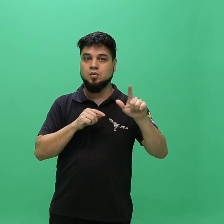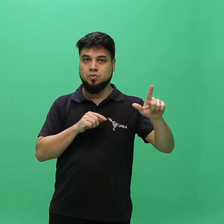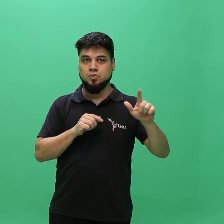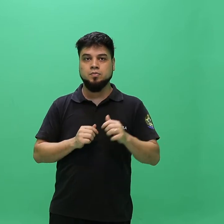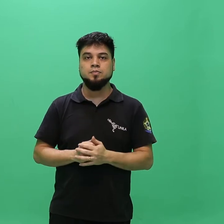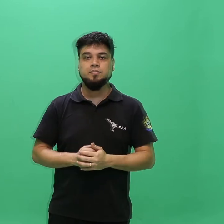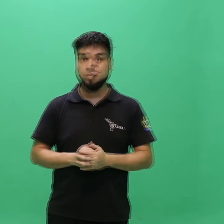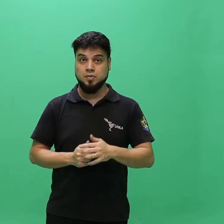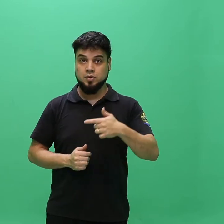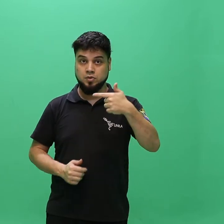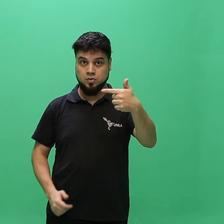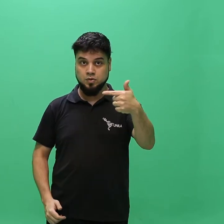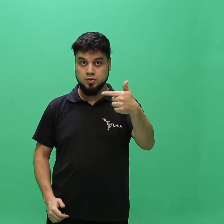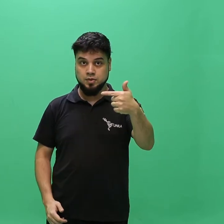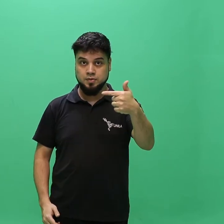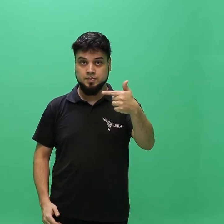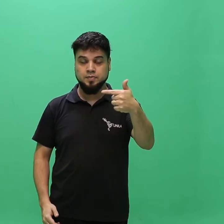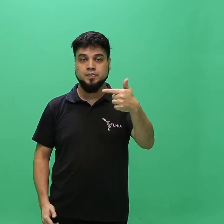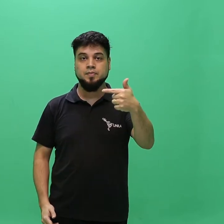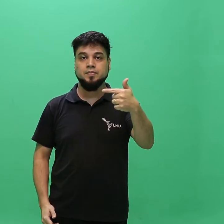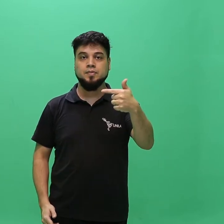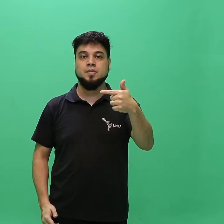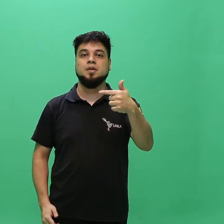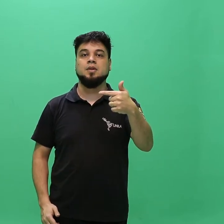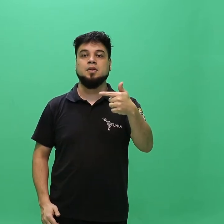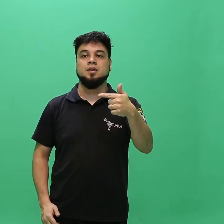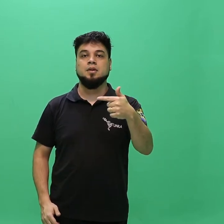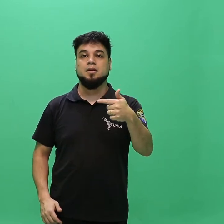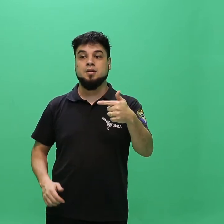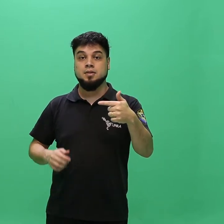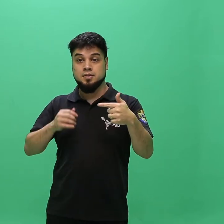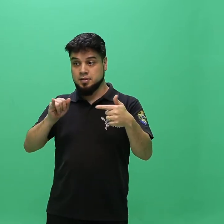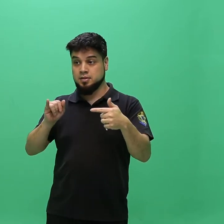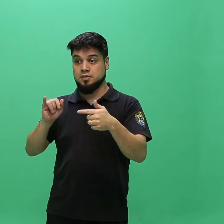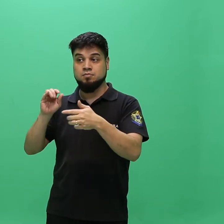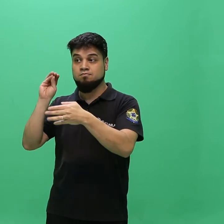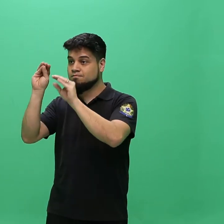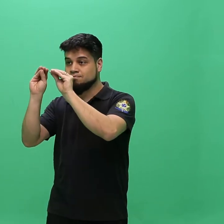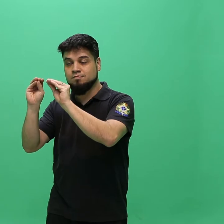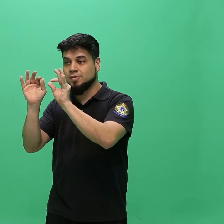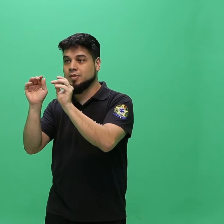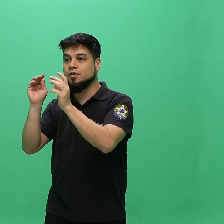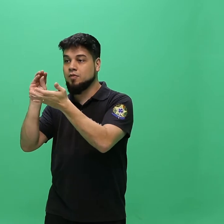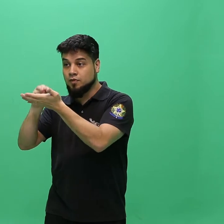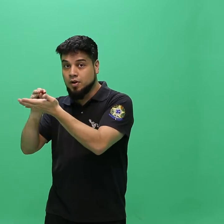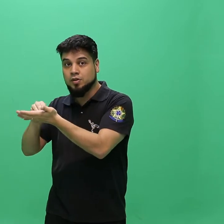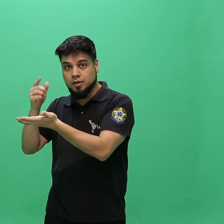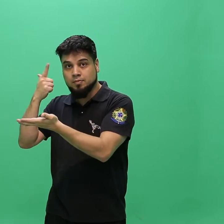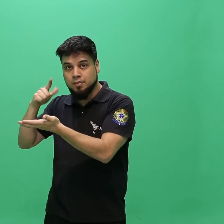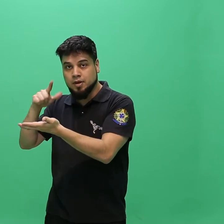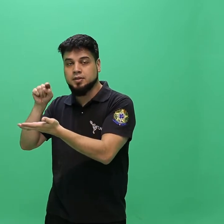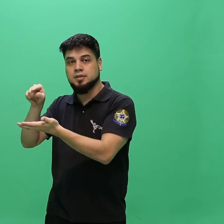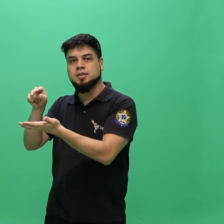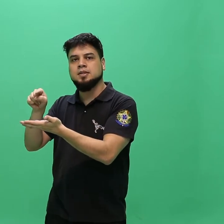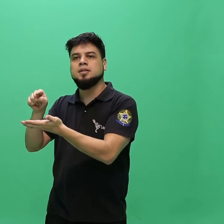2.2. Restando vagas, estas serão ocupadas após resultados